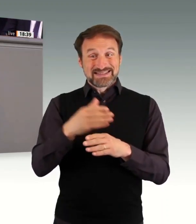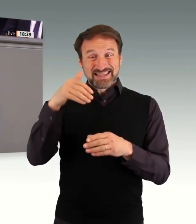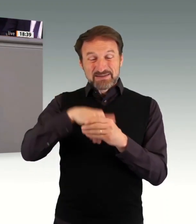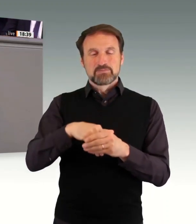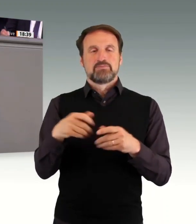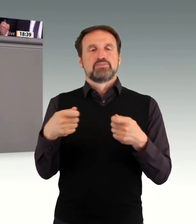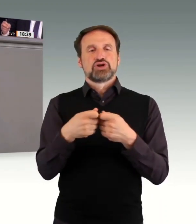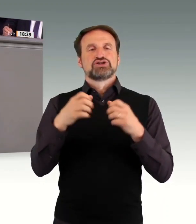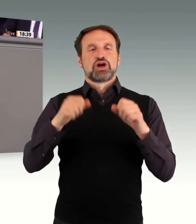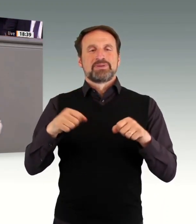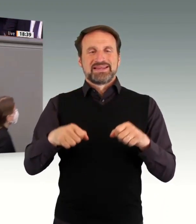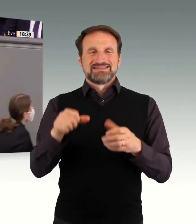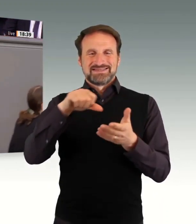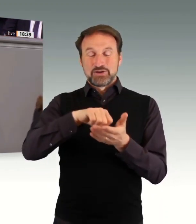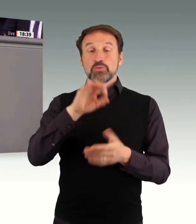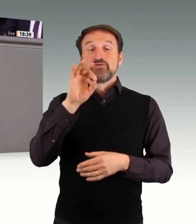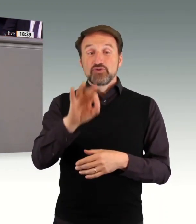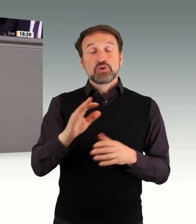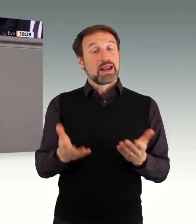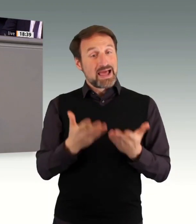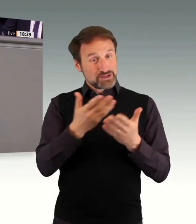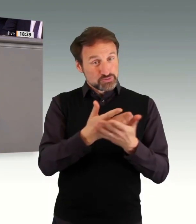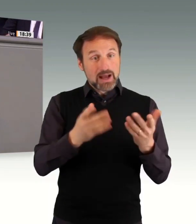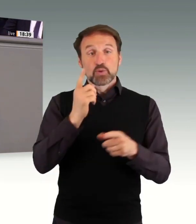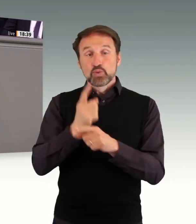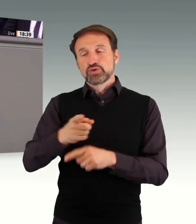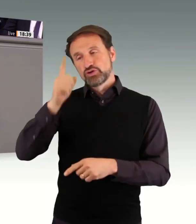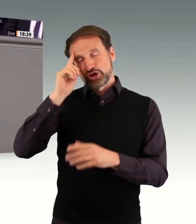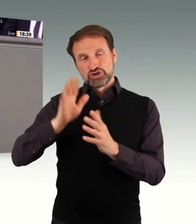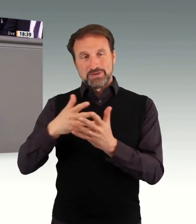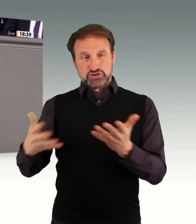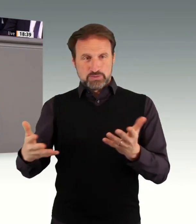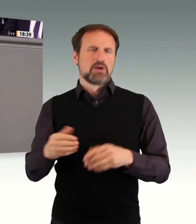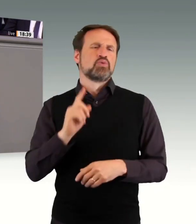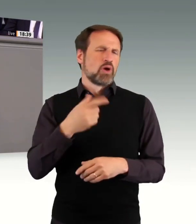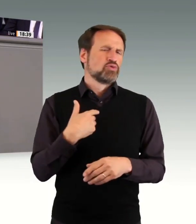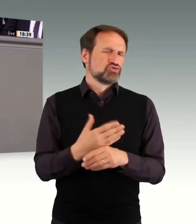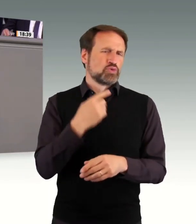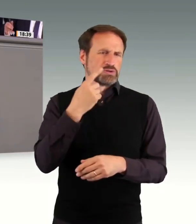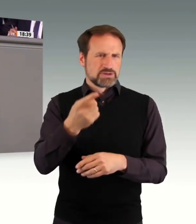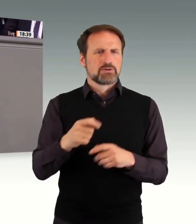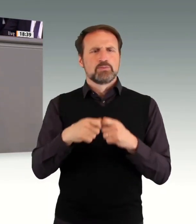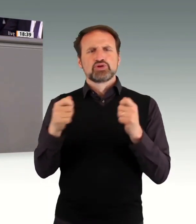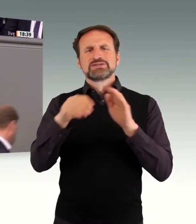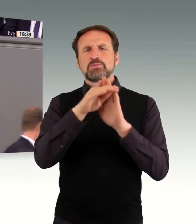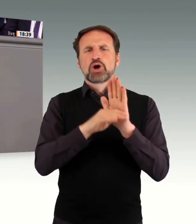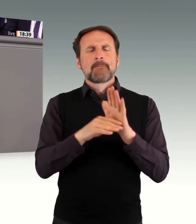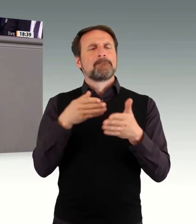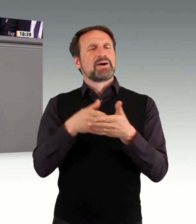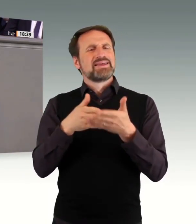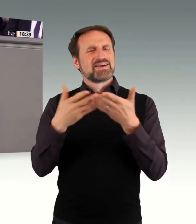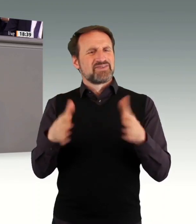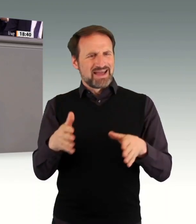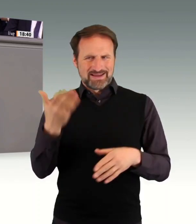Und vom Bundesprogramm Barrierefreiheit hatte ich ja schon mal gesprochen. Und vielleicht noch mal zum Duktus der